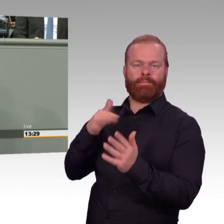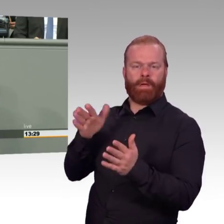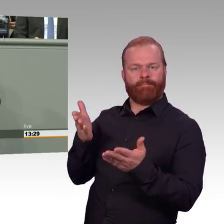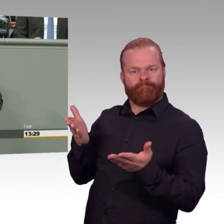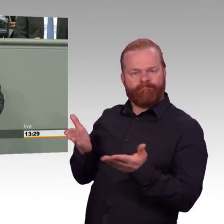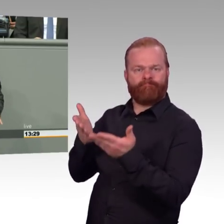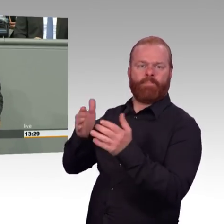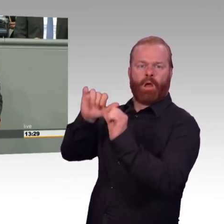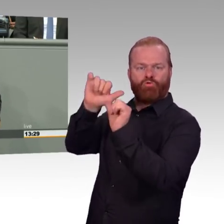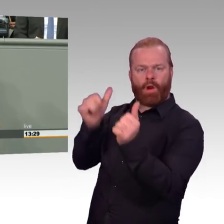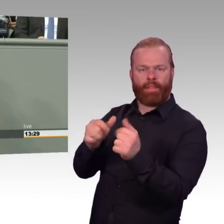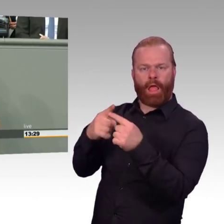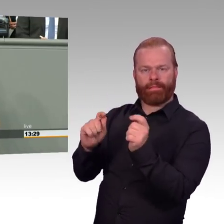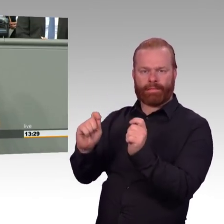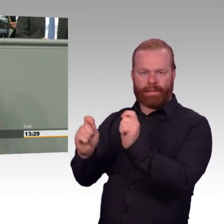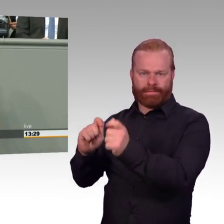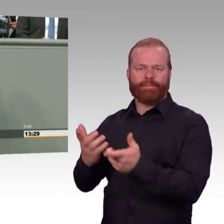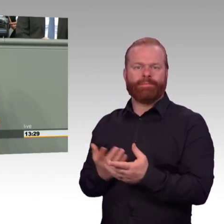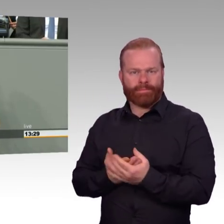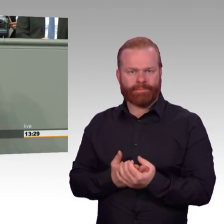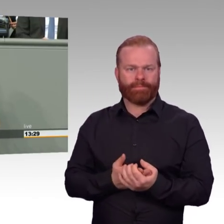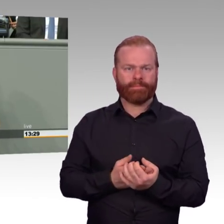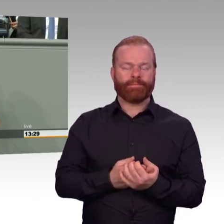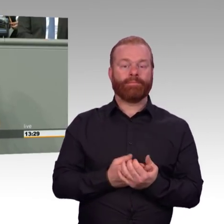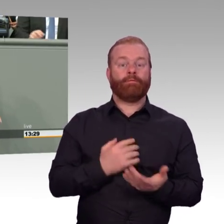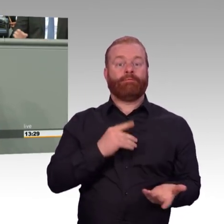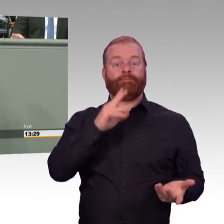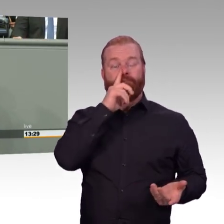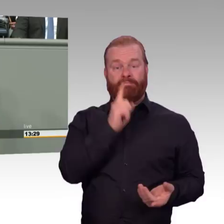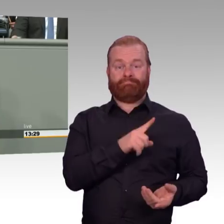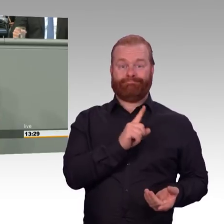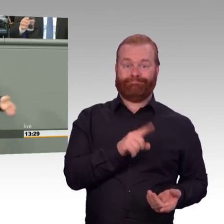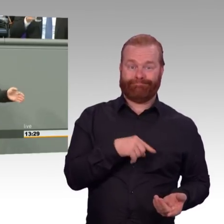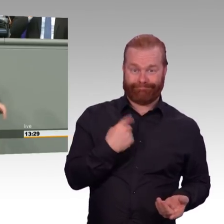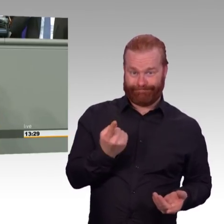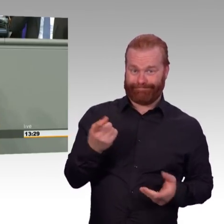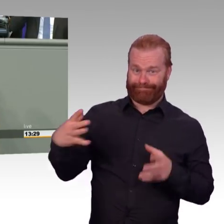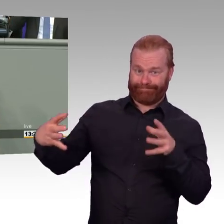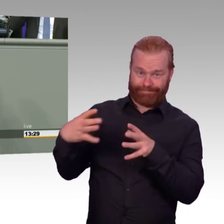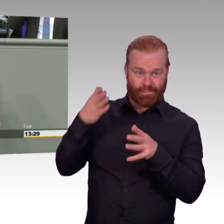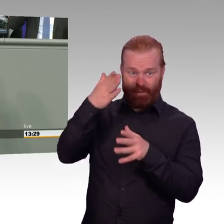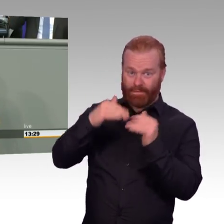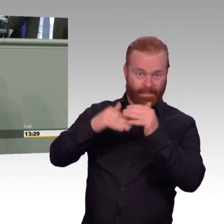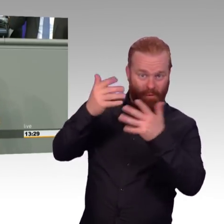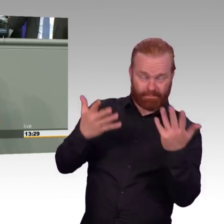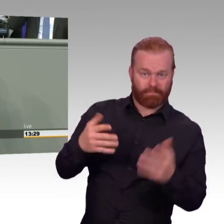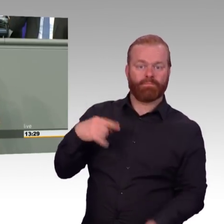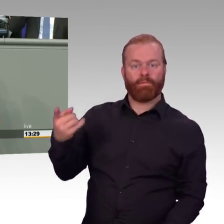muss ich aus niedersächsischer Perspektive hier nochmal einflechten, auch für das Heldenstädter Revier. Uns liegt ja auch noch ein Antrag der sogenannten AfD